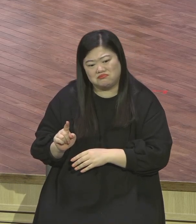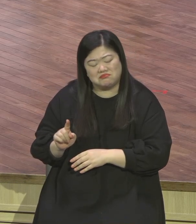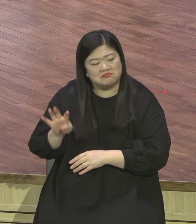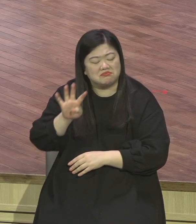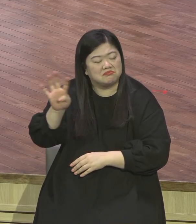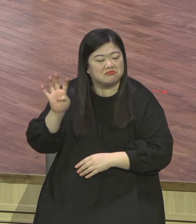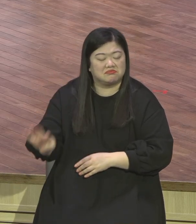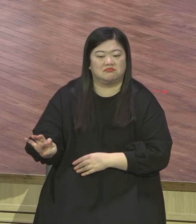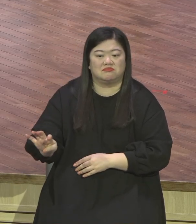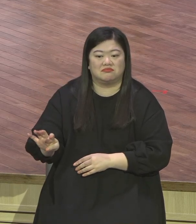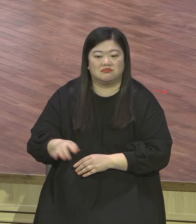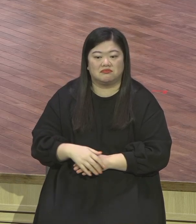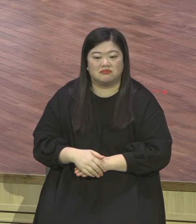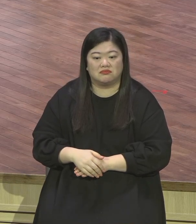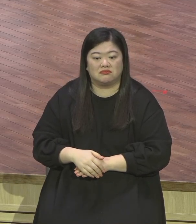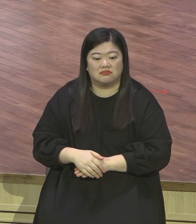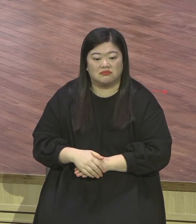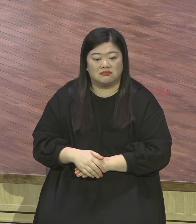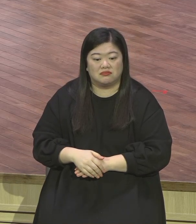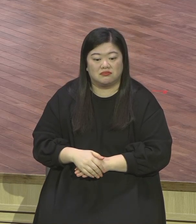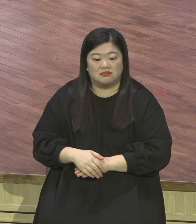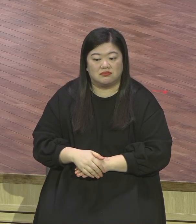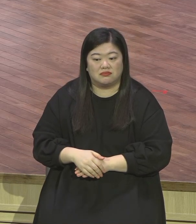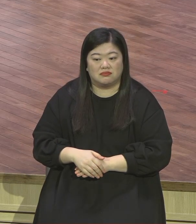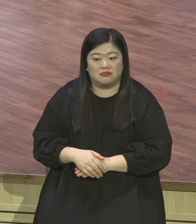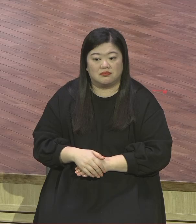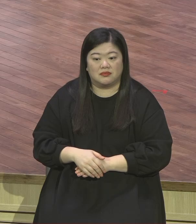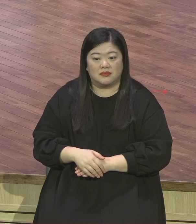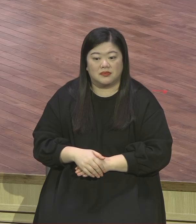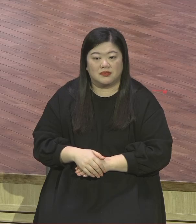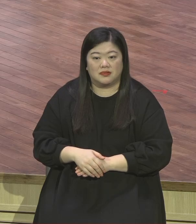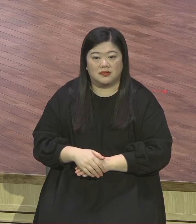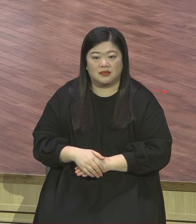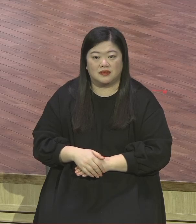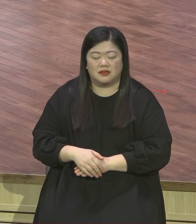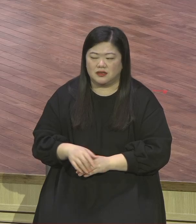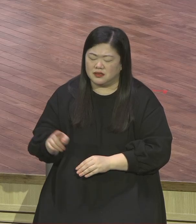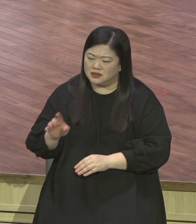과연 저 밭이 저렇게 저 사람이 다 팔아가 살만한 가치가 있는가